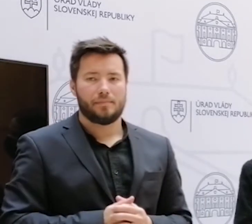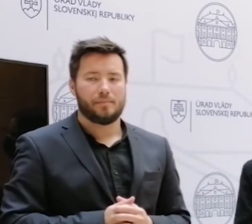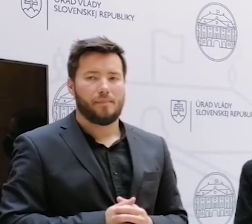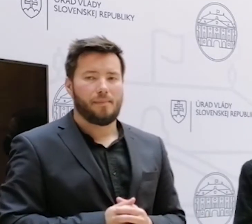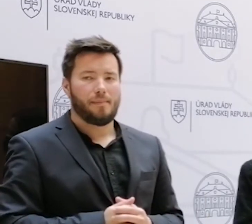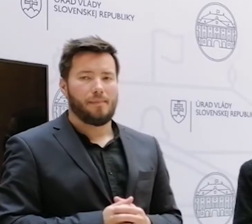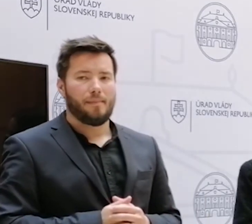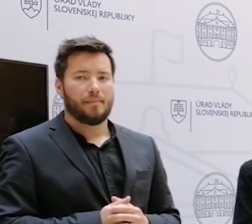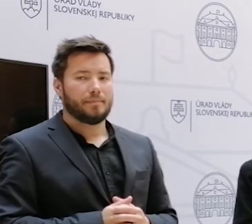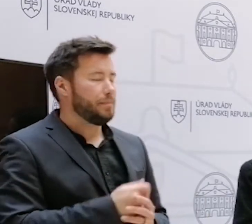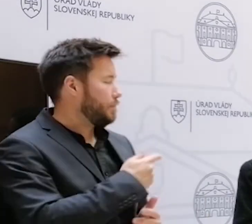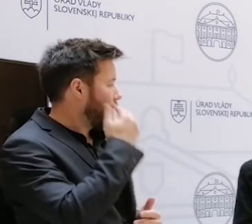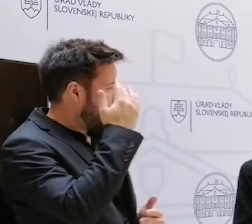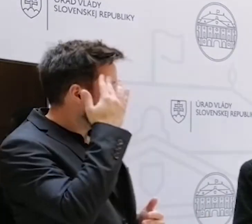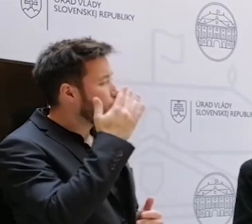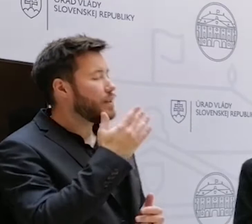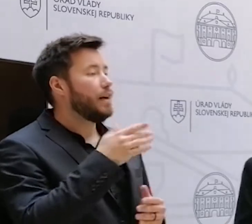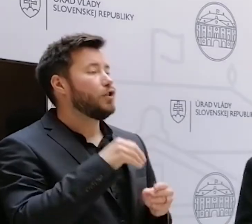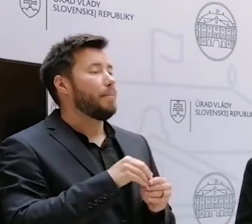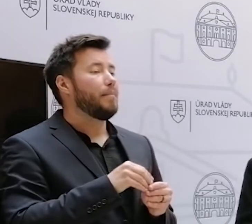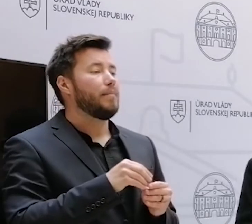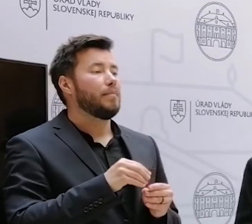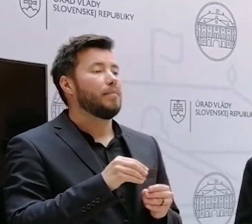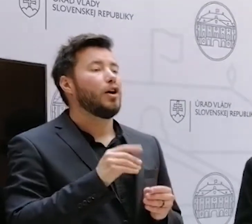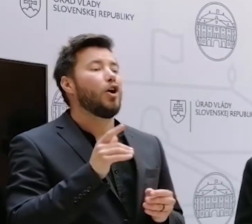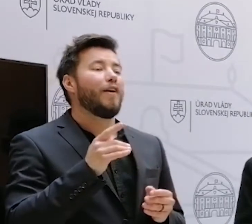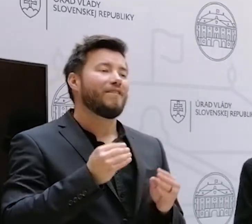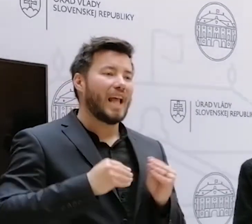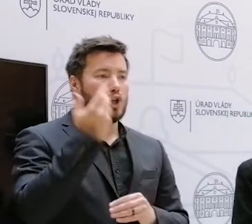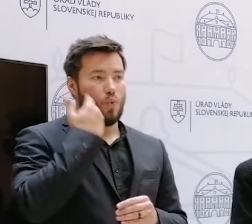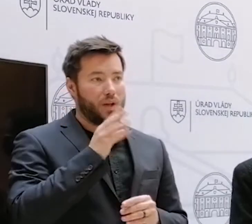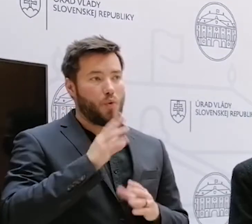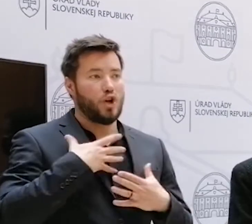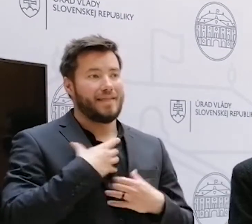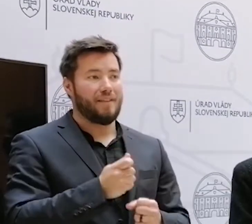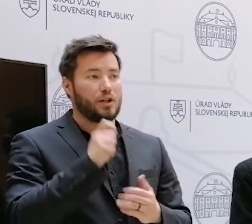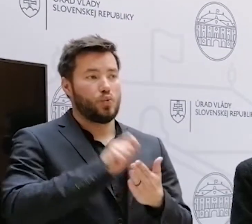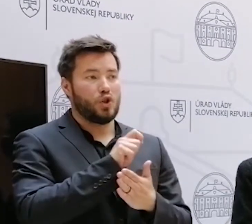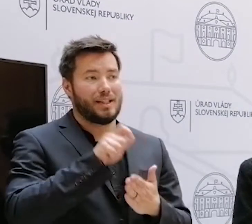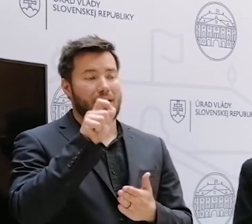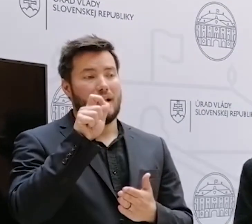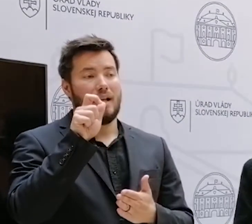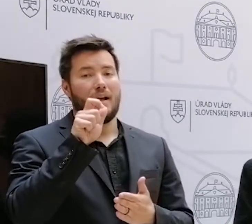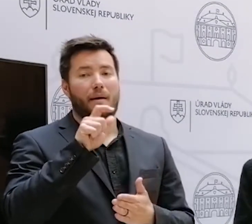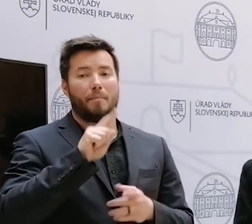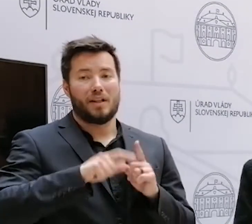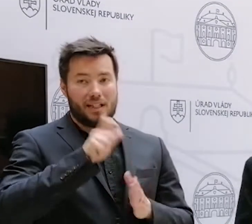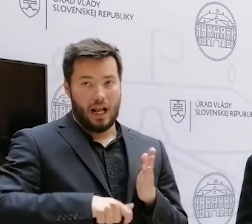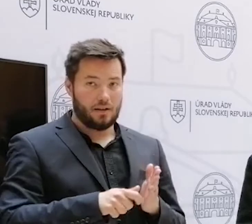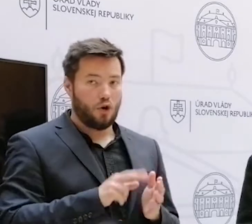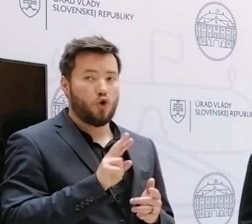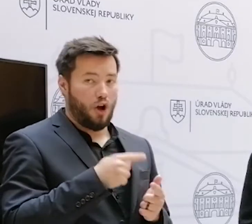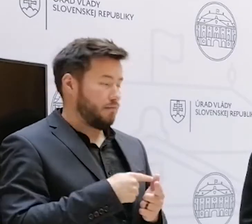Nerozmýšľate napríklad aj nad tým, že by sa rozširil okruh osôb, ktoré môžu takúto zálegu Rozmýšľam nad tým, áno. A kto by to teda mohol byť, napríklad prezidentský úrady alebo nikto